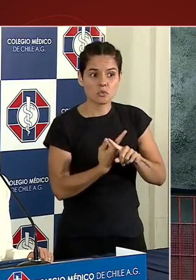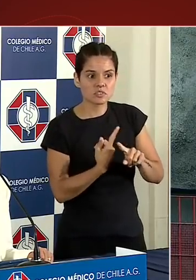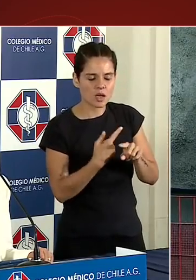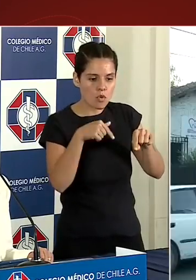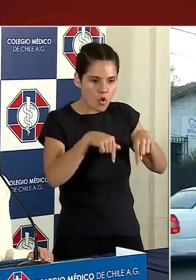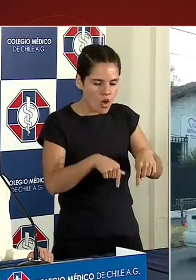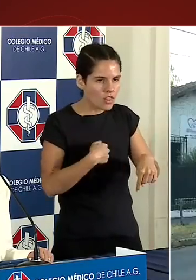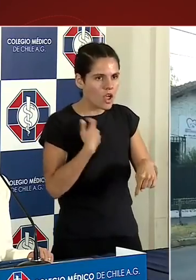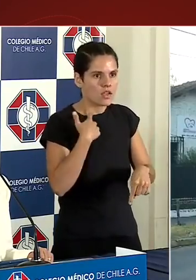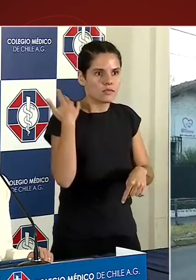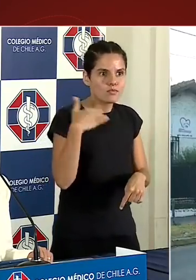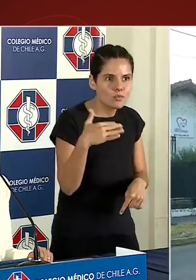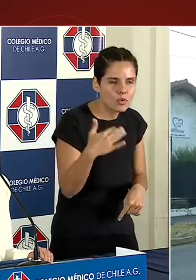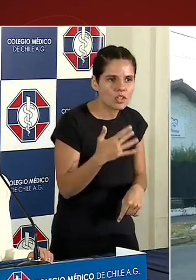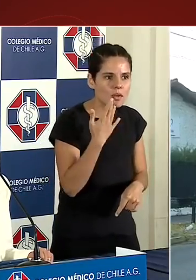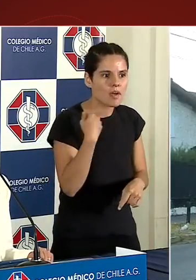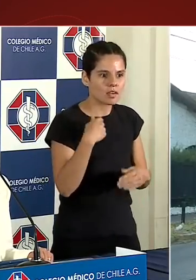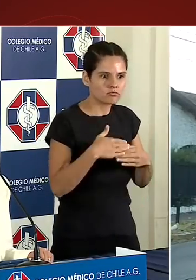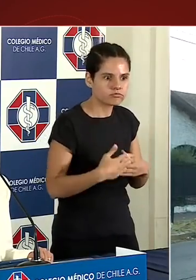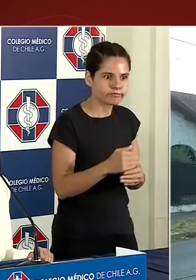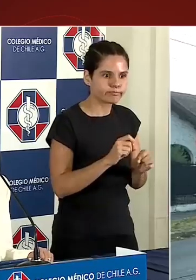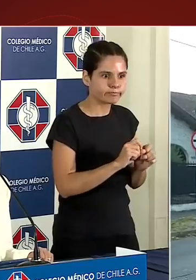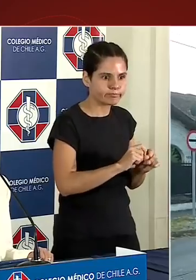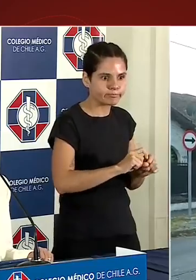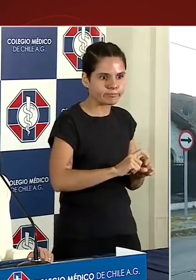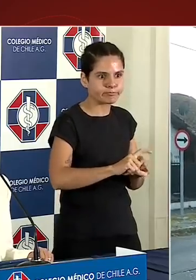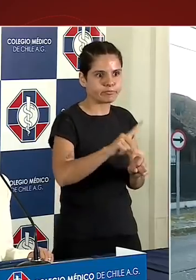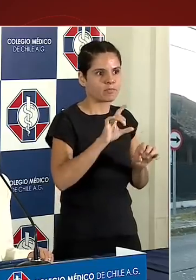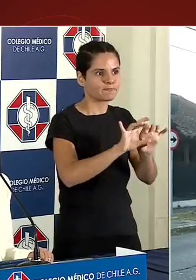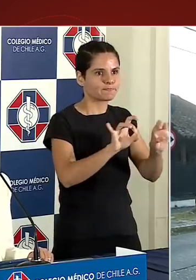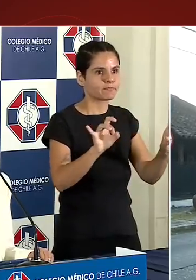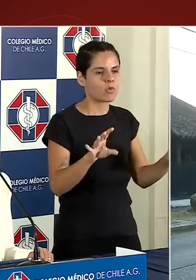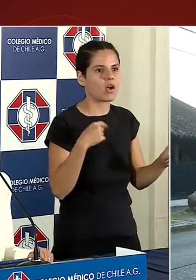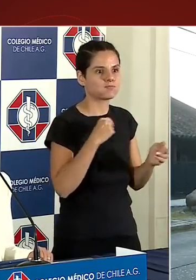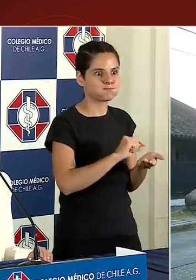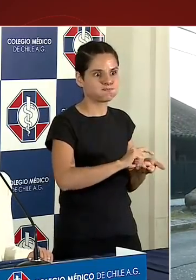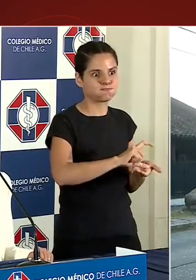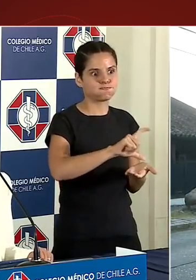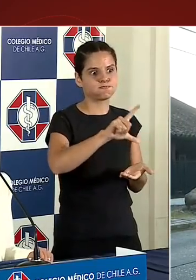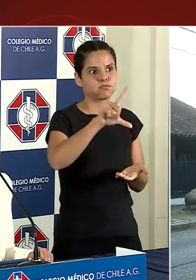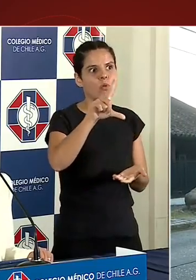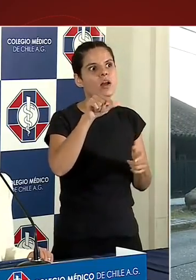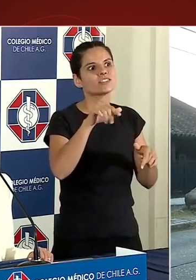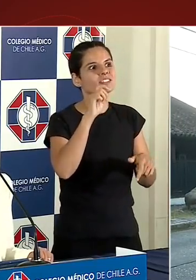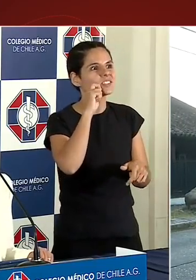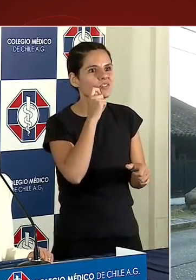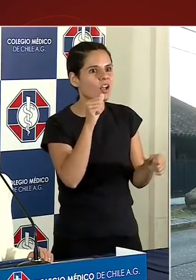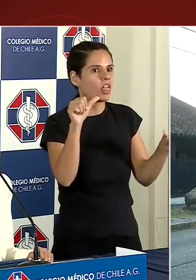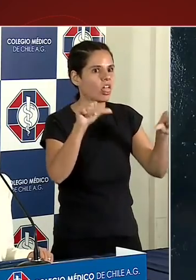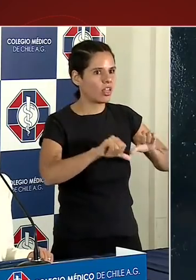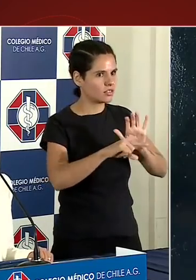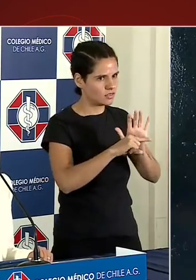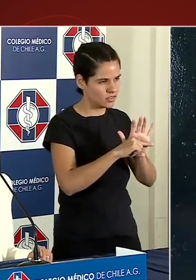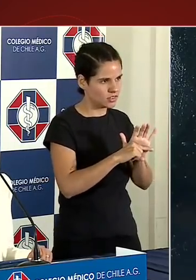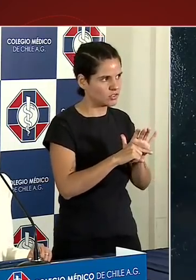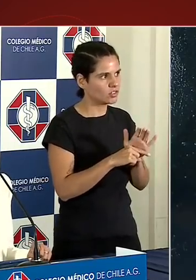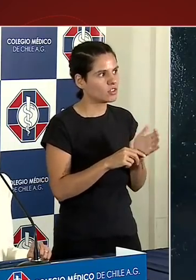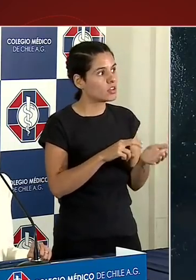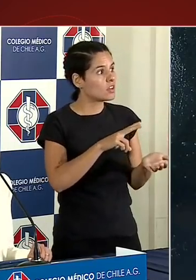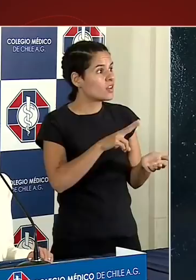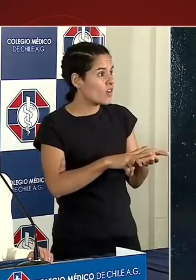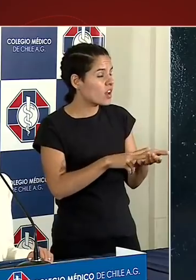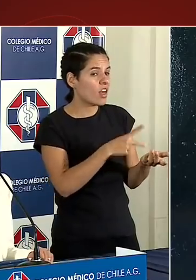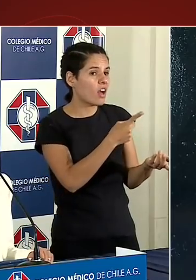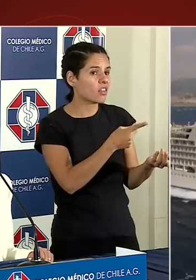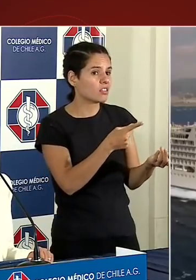día crucial para ver si esto se mantenía o si queda demasiado elevado y vamos a tomar el problema. Bastante similar a lo que nosotros